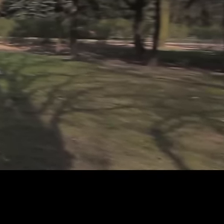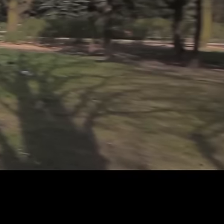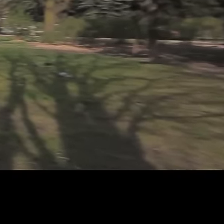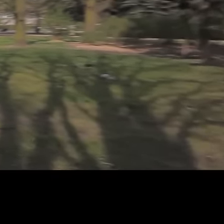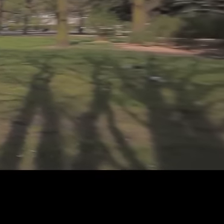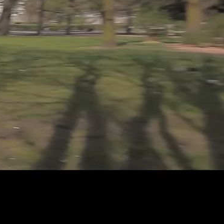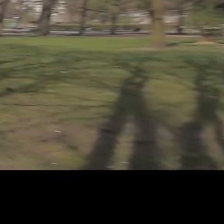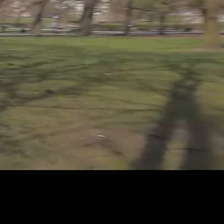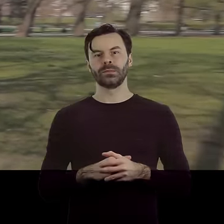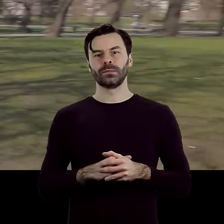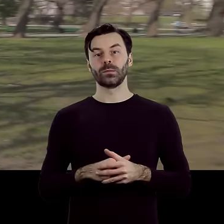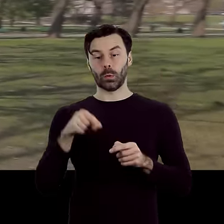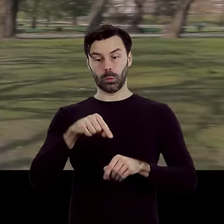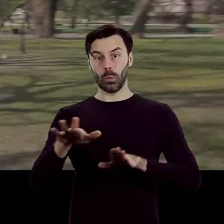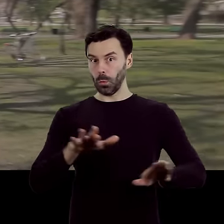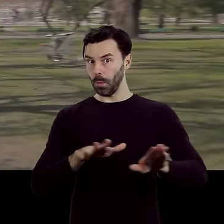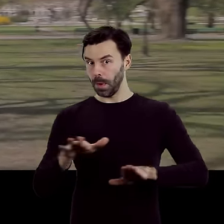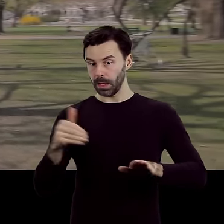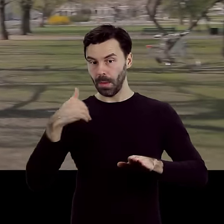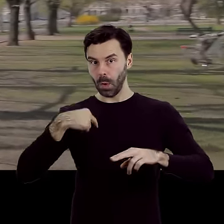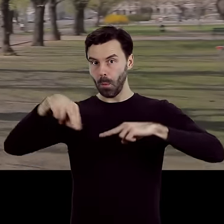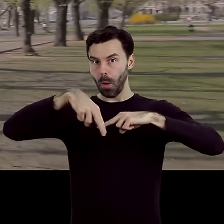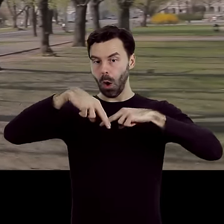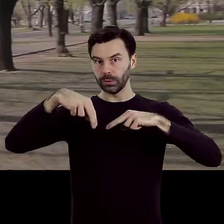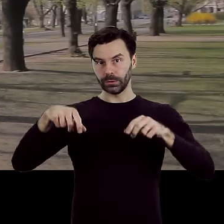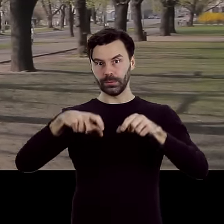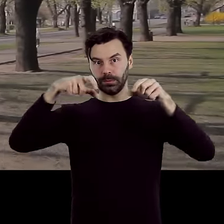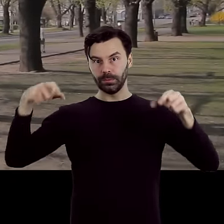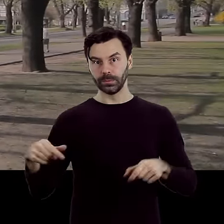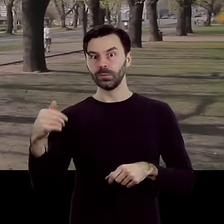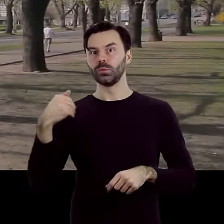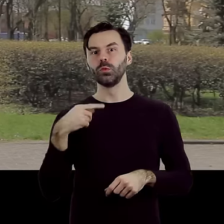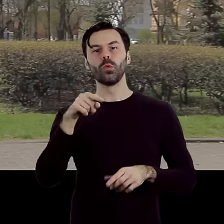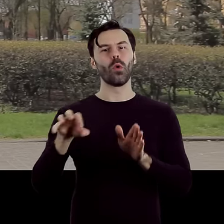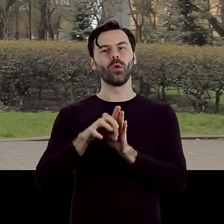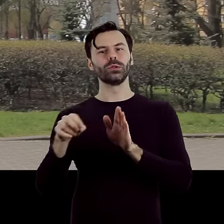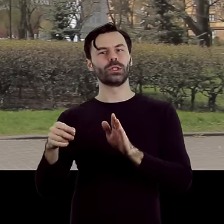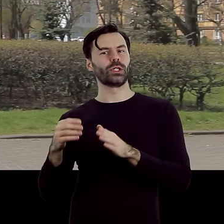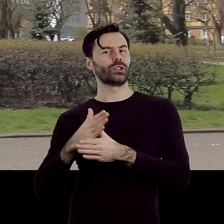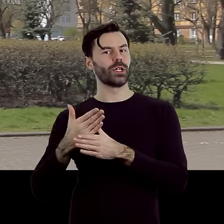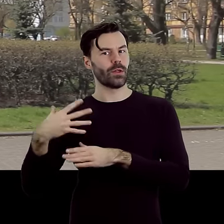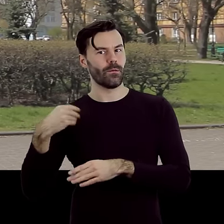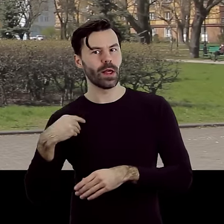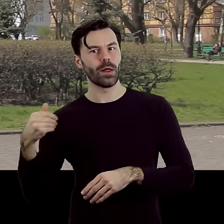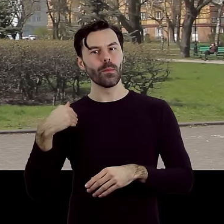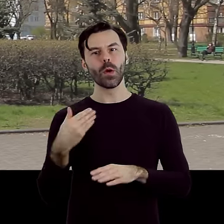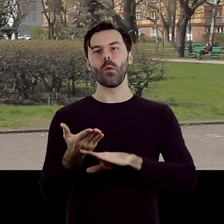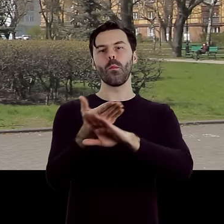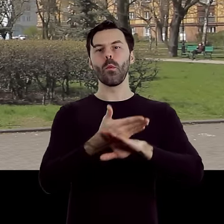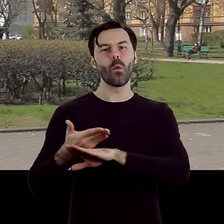W tym miejscu był most na rzece Łódce. Tu od średniowiecza stał młyn, zwany Grobelny. A na